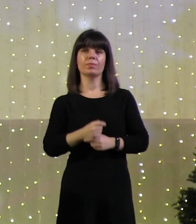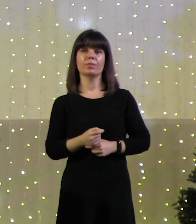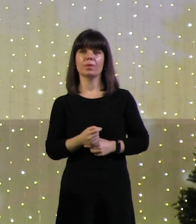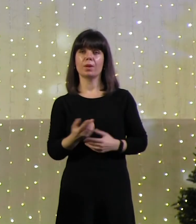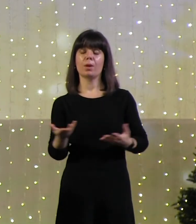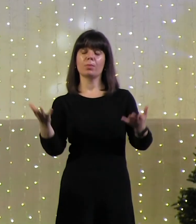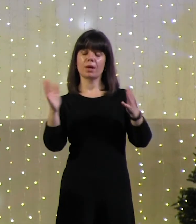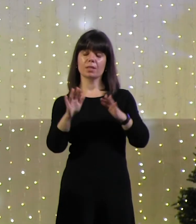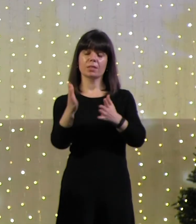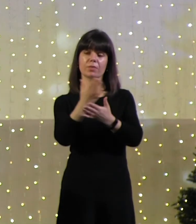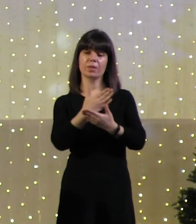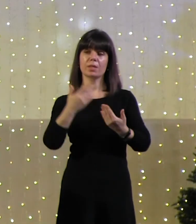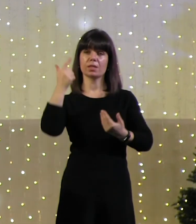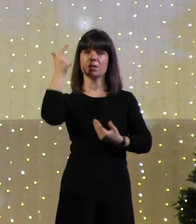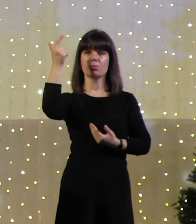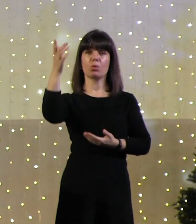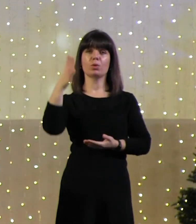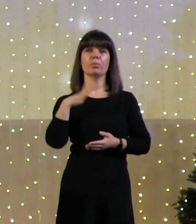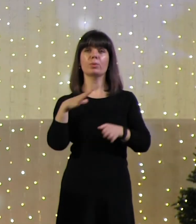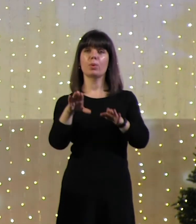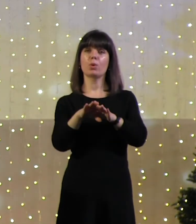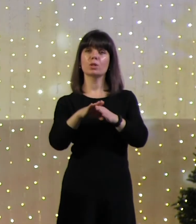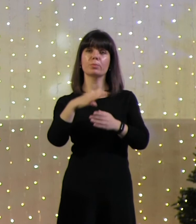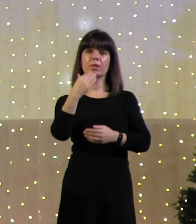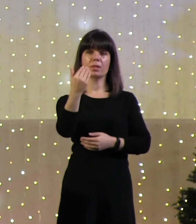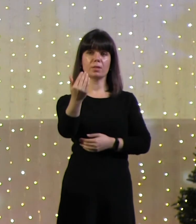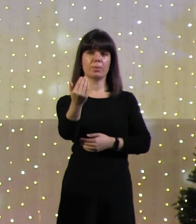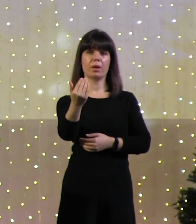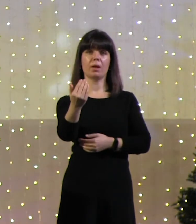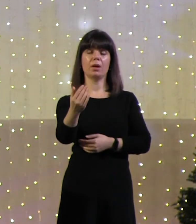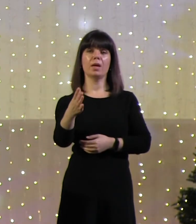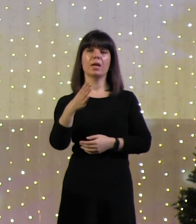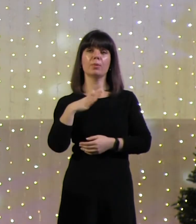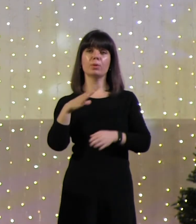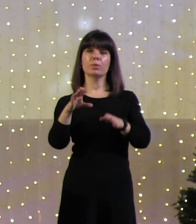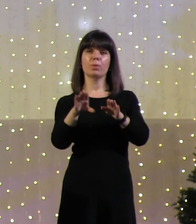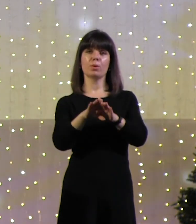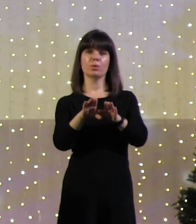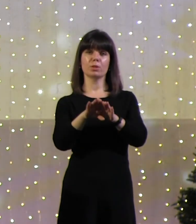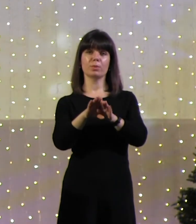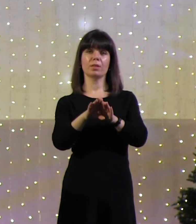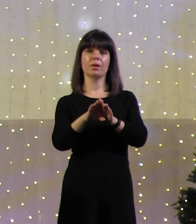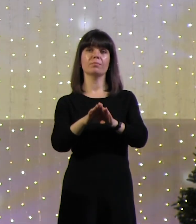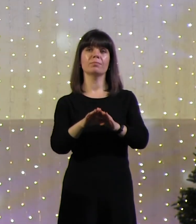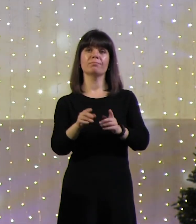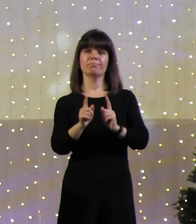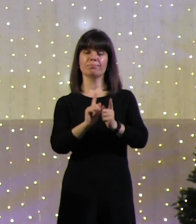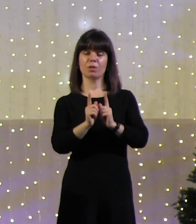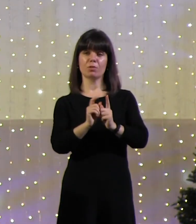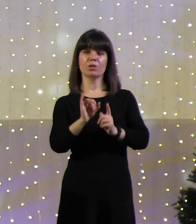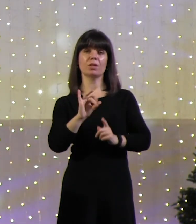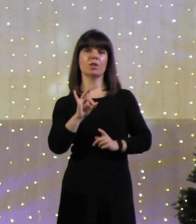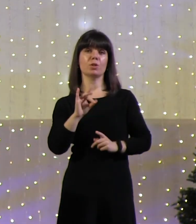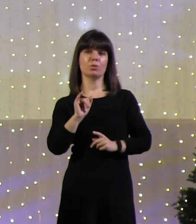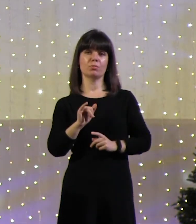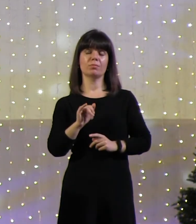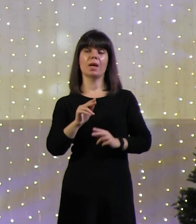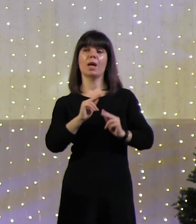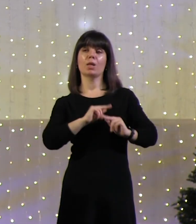Благослови нас, Господь, быть похожими на Тебя и быть похожими на Иру, трудиться,